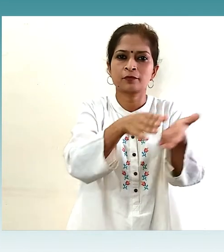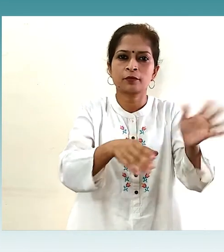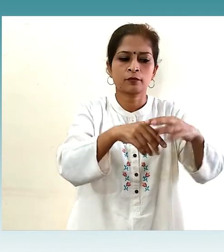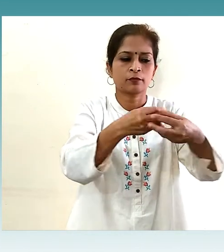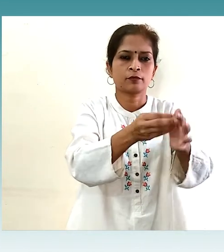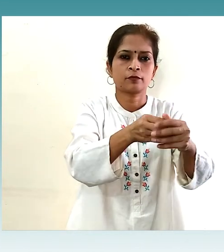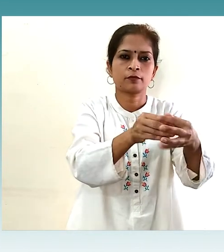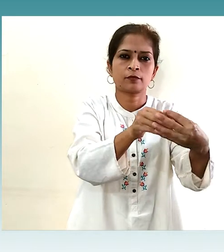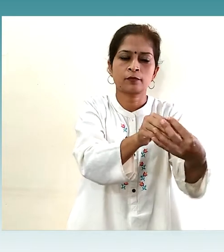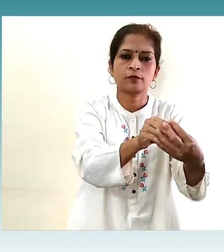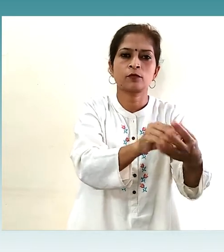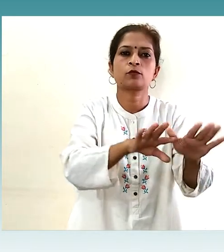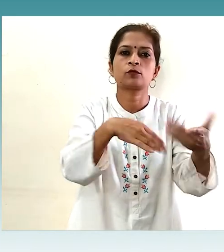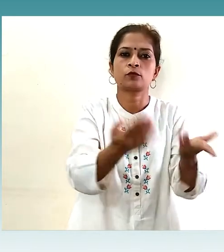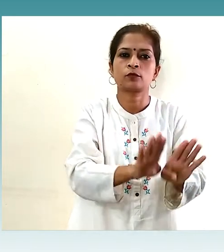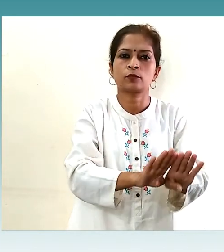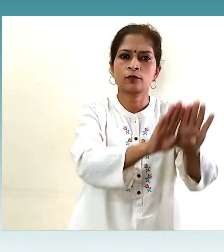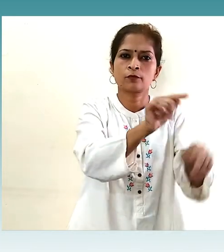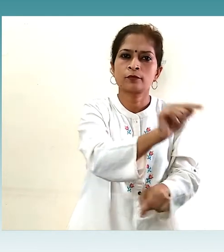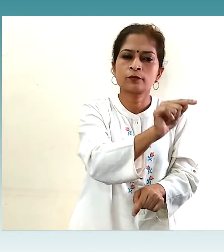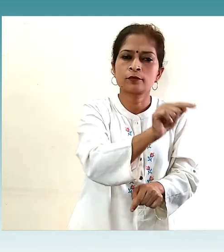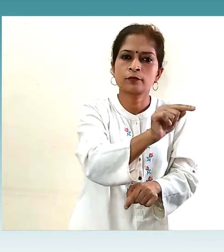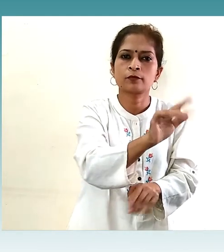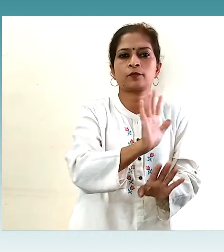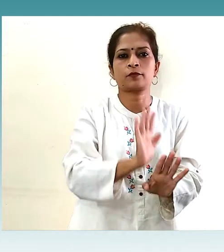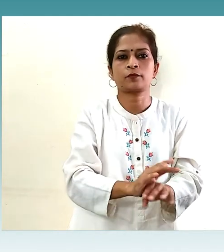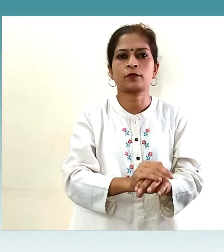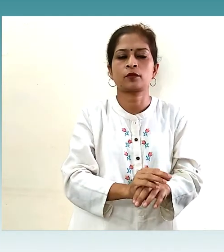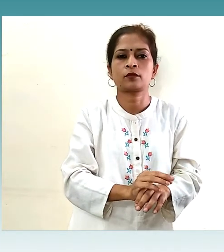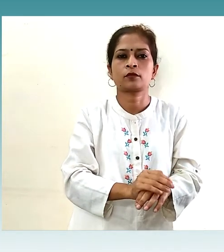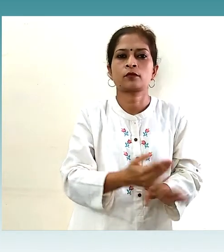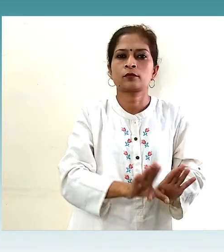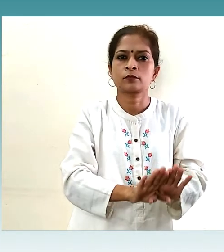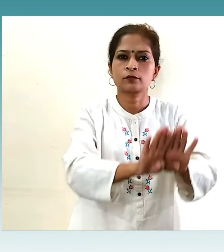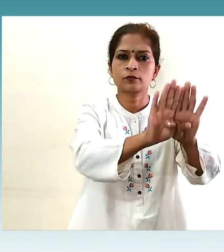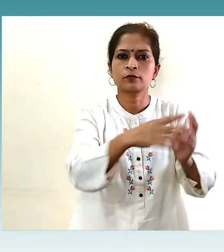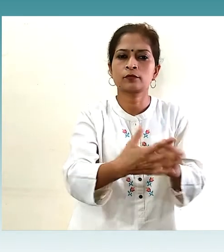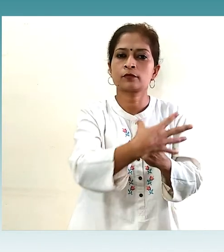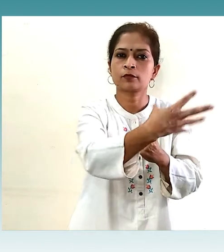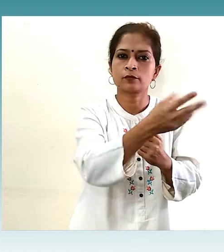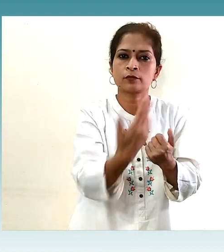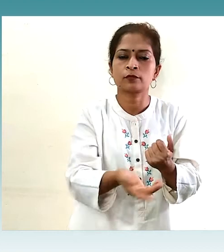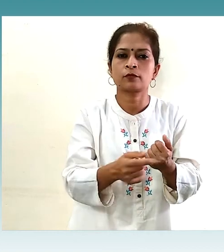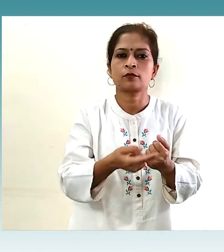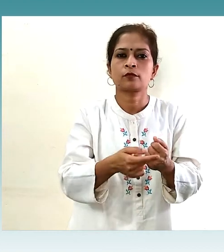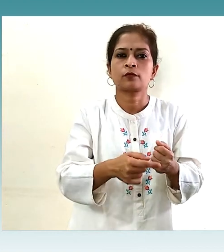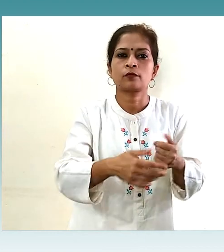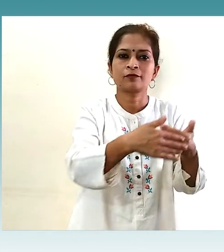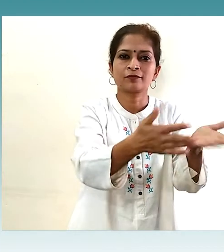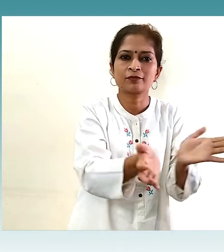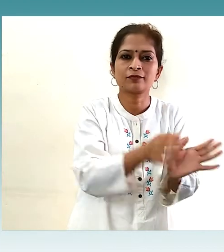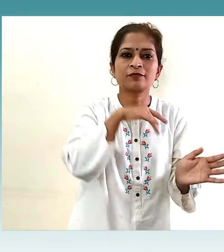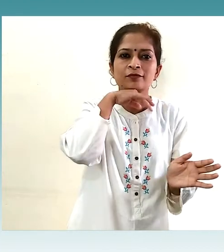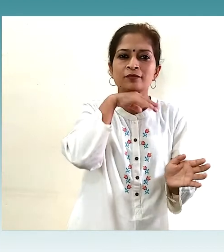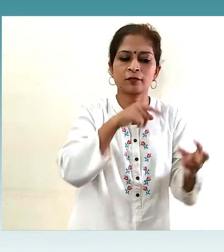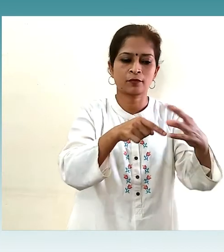टुकडे अपनी उंगली पर लपेट ले अब उसी उंगली से लिफ्ट का बटन दबाएं लिफ्ट से बाहर निकलते ही उंगली पर